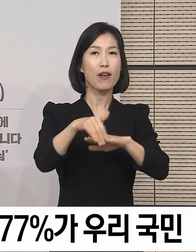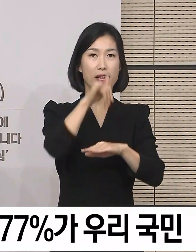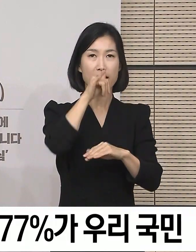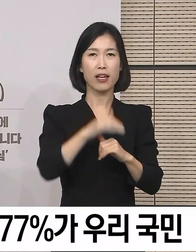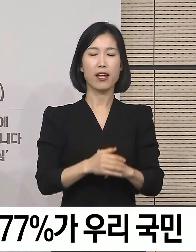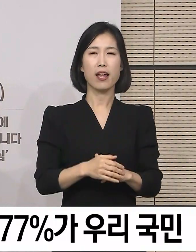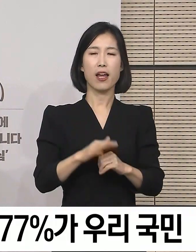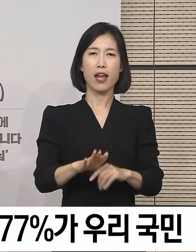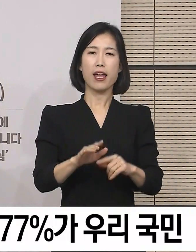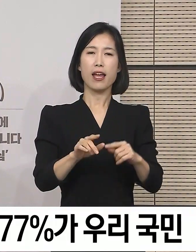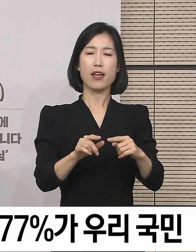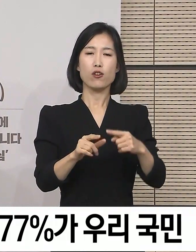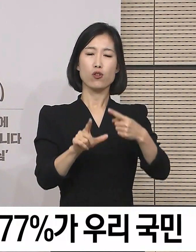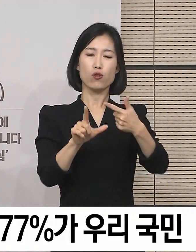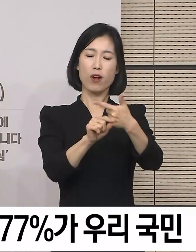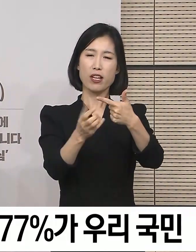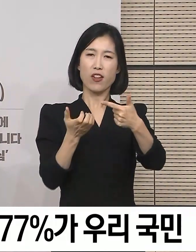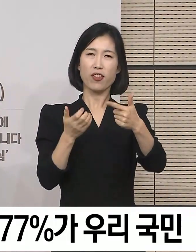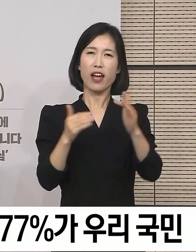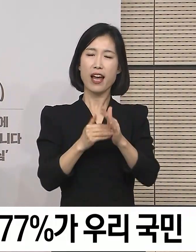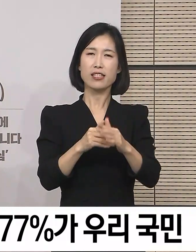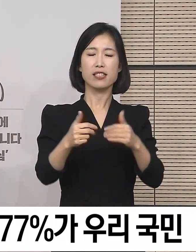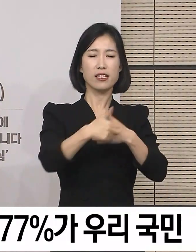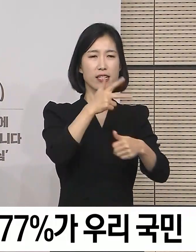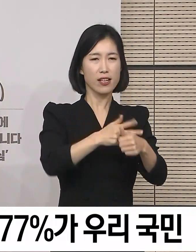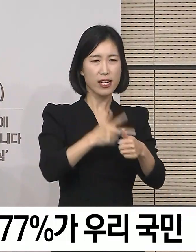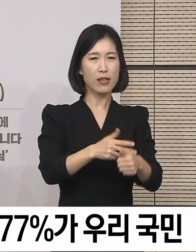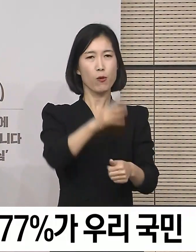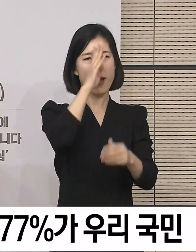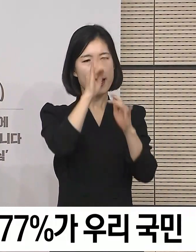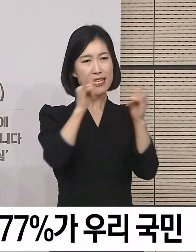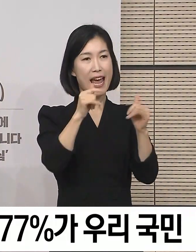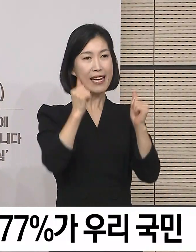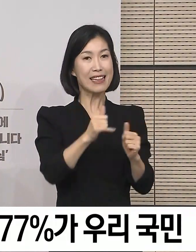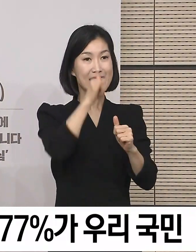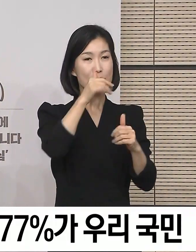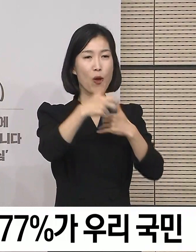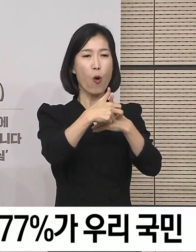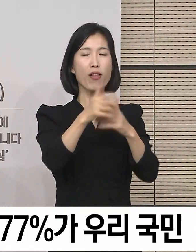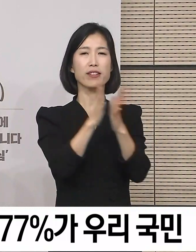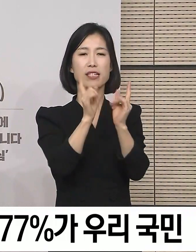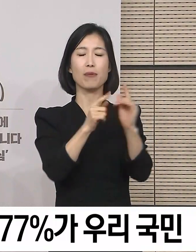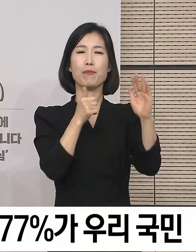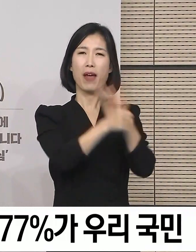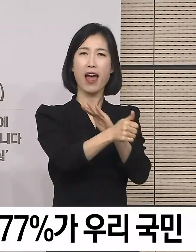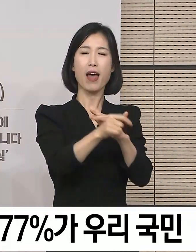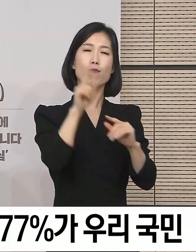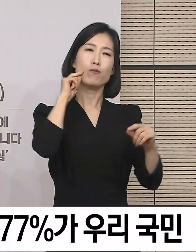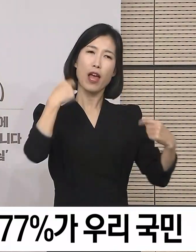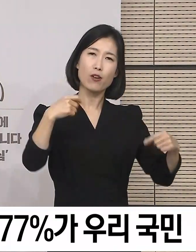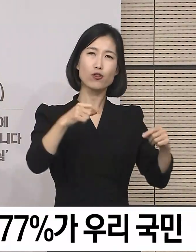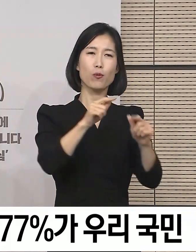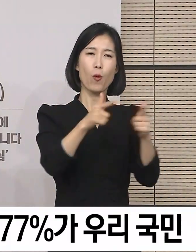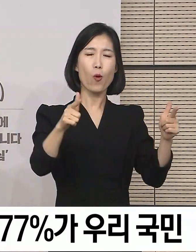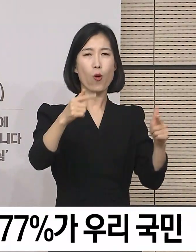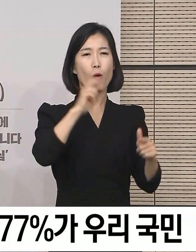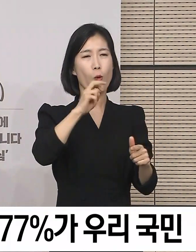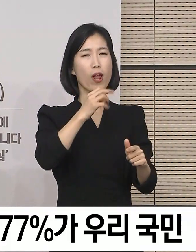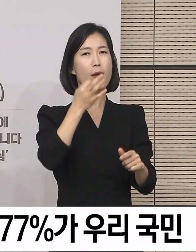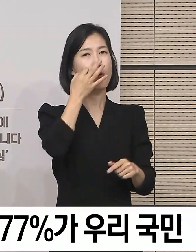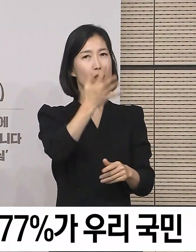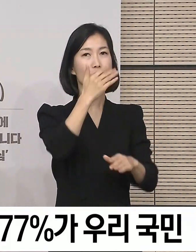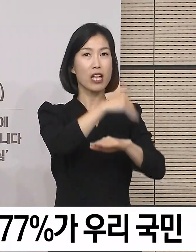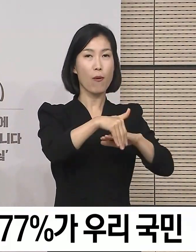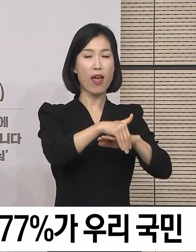상반기에는 코로나19 관련 의료진과 환자가 있는 현장을 방문해 찾아가는 공연을 실시할 계획입니다. 참여하기를 원하는